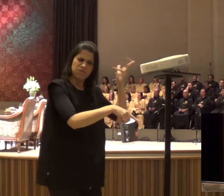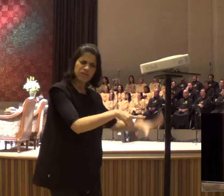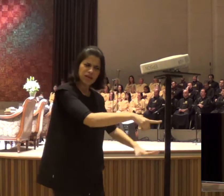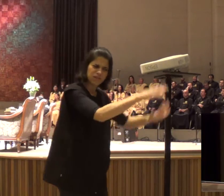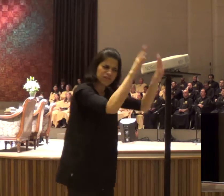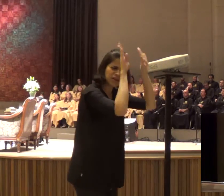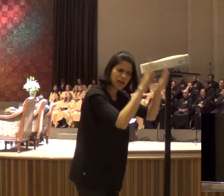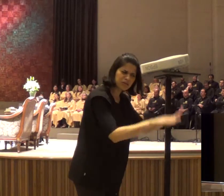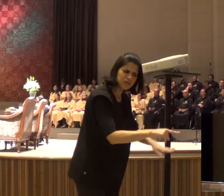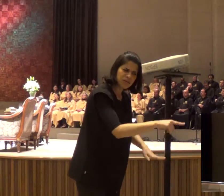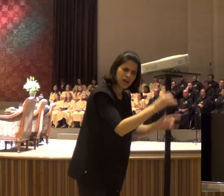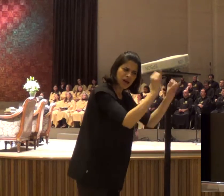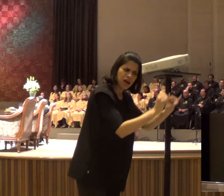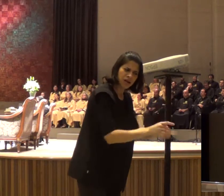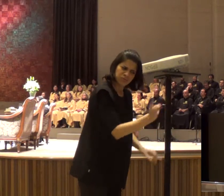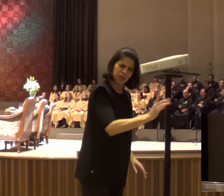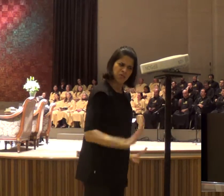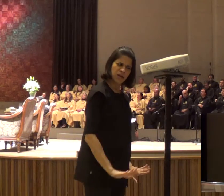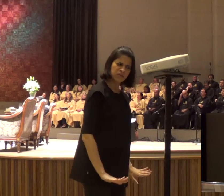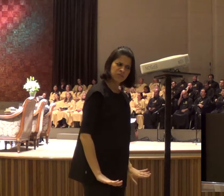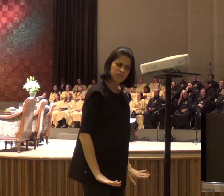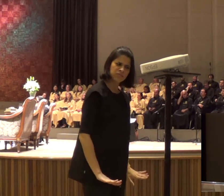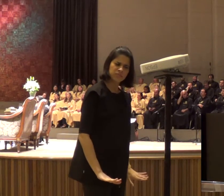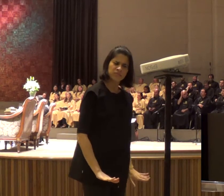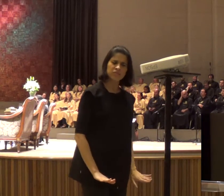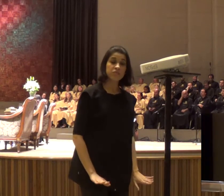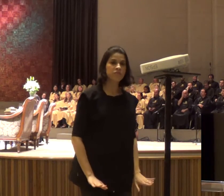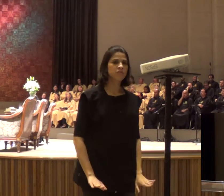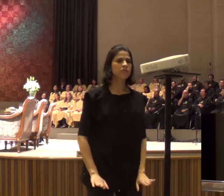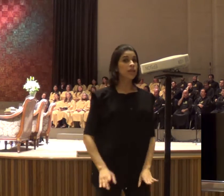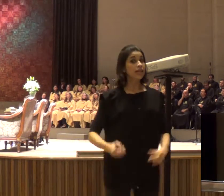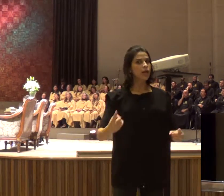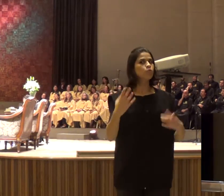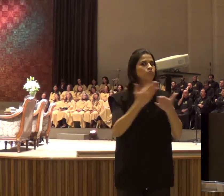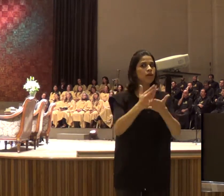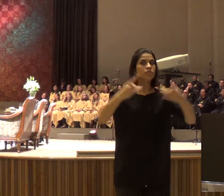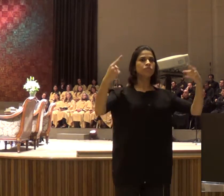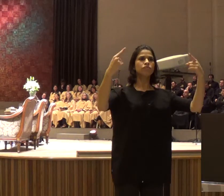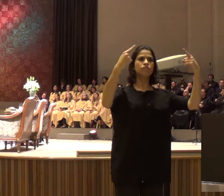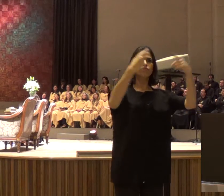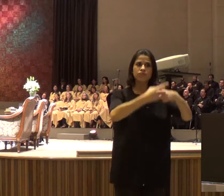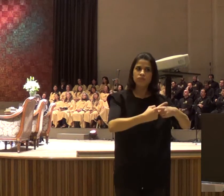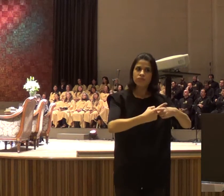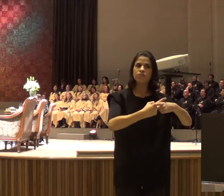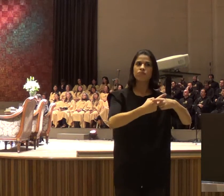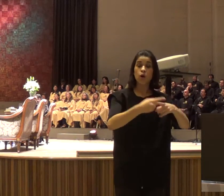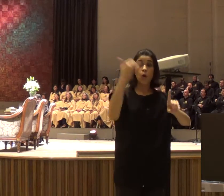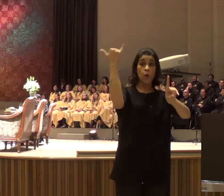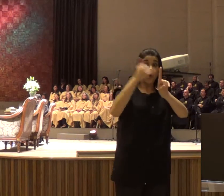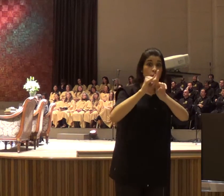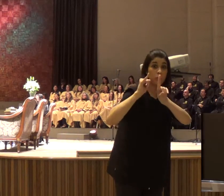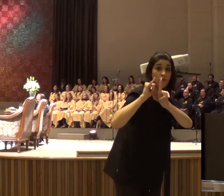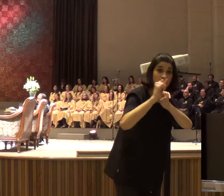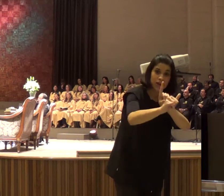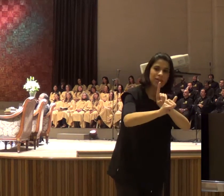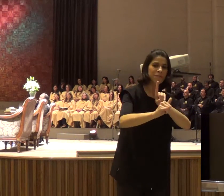vai derramar fogo dos céus, se Baal é Deus, Baal vai derramar fogo dos céus, e quando ele se